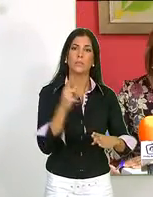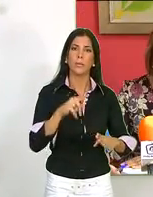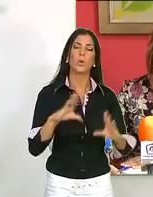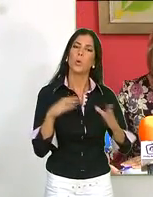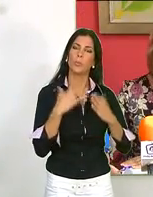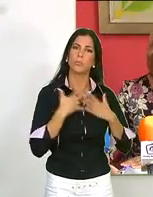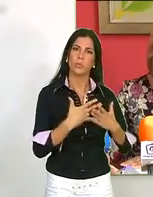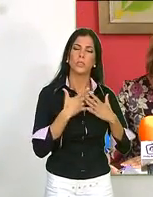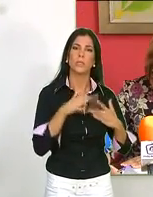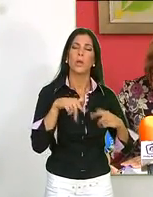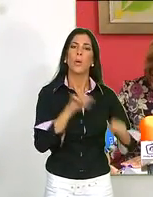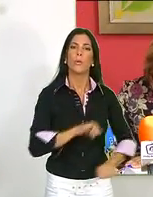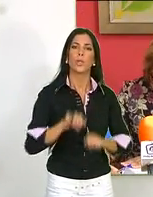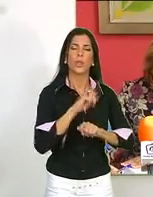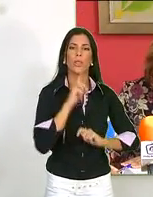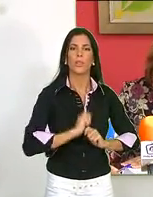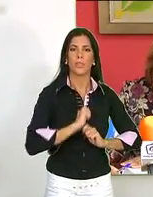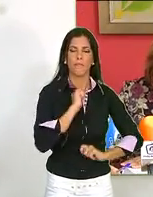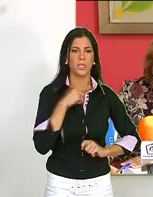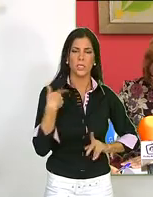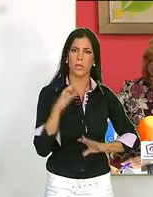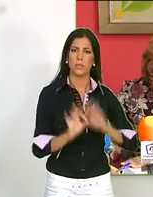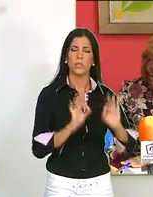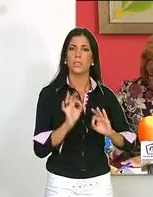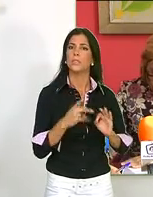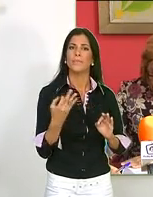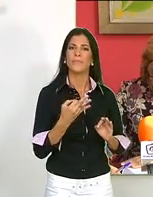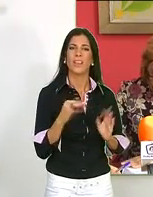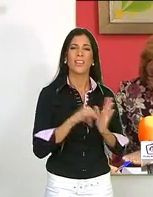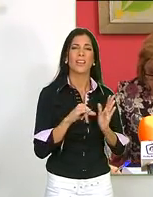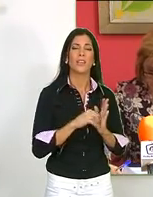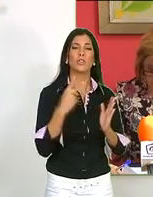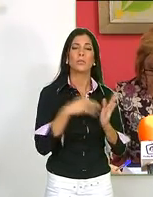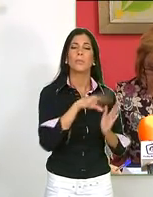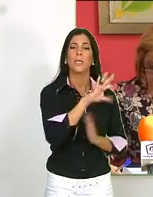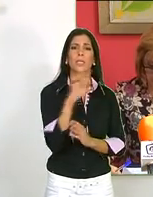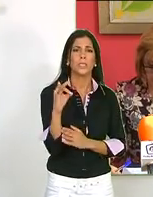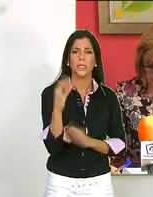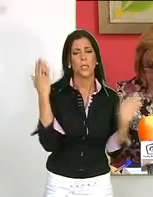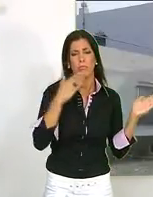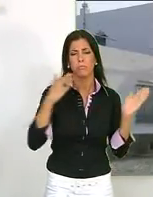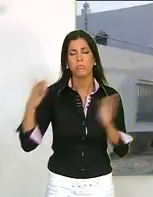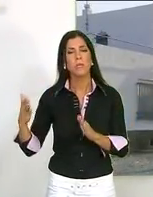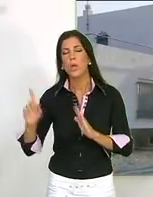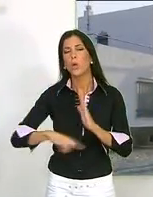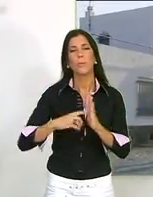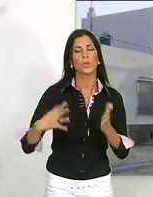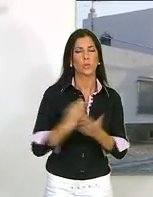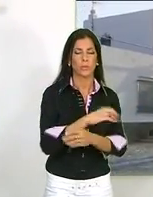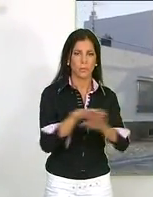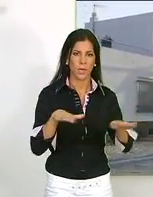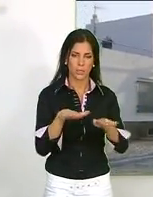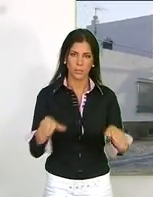presencia policial casi permanente y con un cuerpo de voluntarios ante protección civil propia que han realizado cerca de 2.500